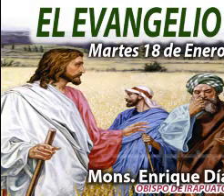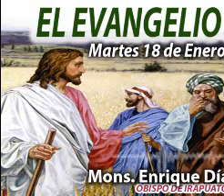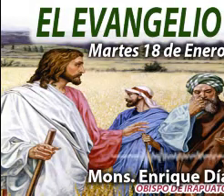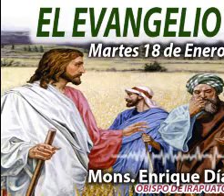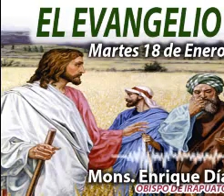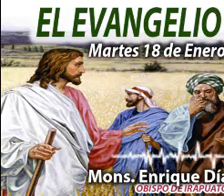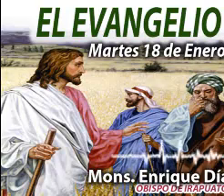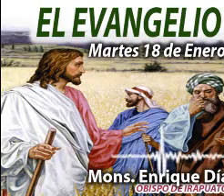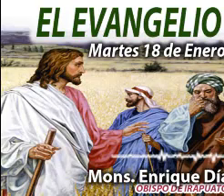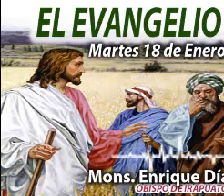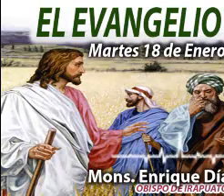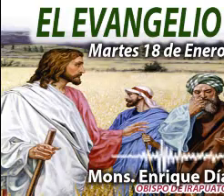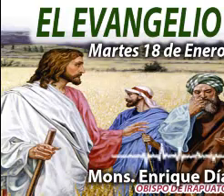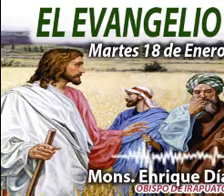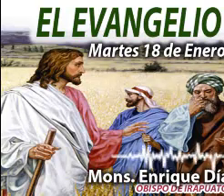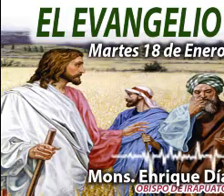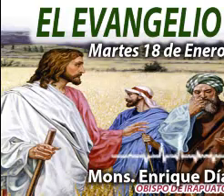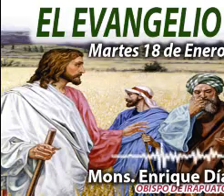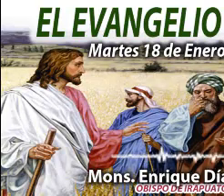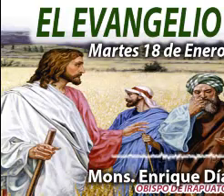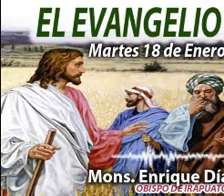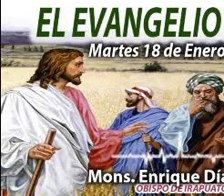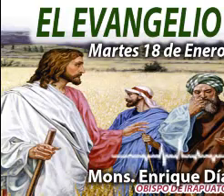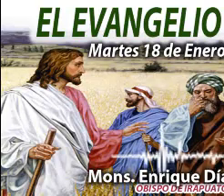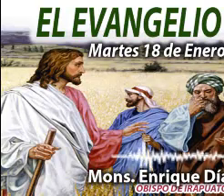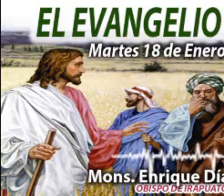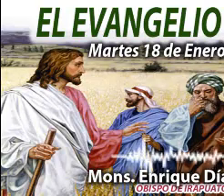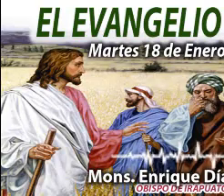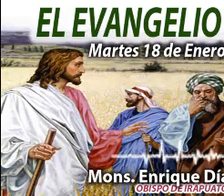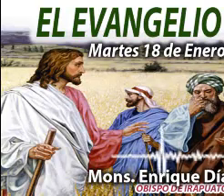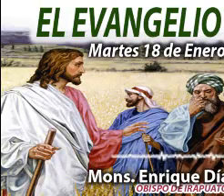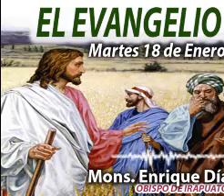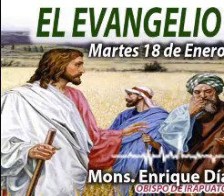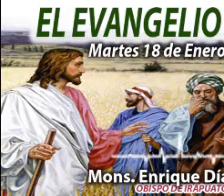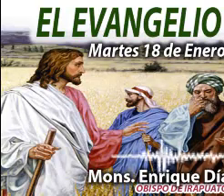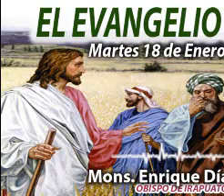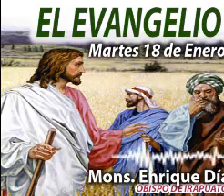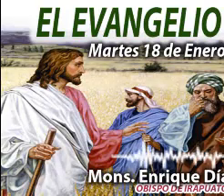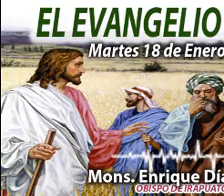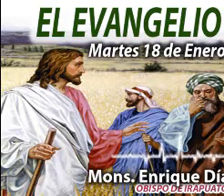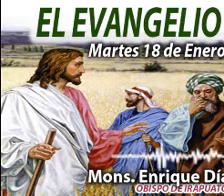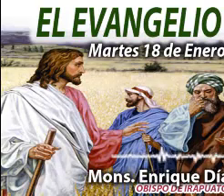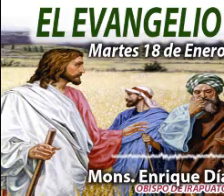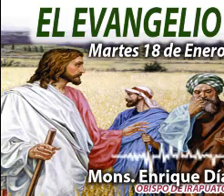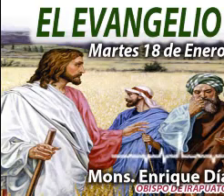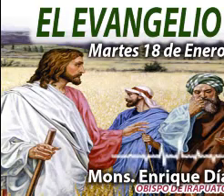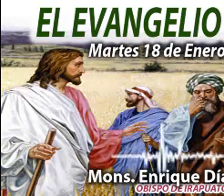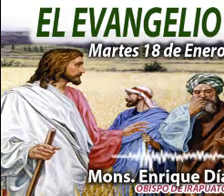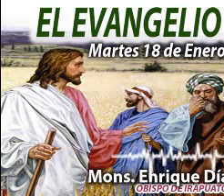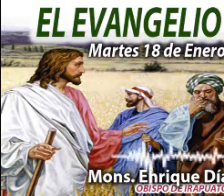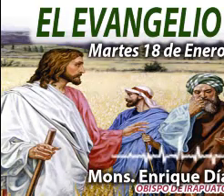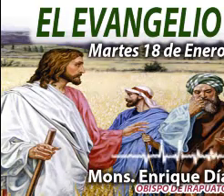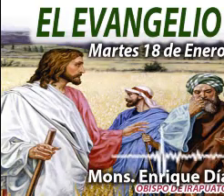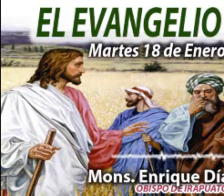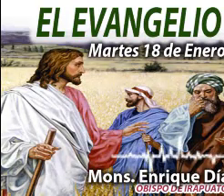Día a día, alimentándonos de la palabra del Señor. En la voz de Monseñor Enrique Díaz,